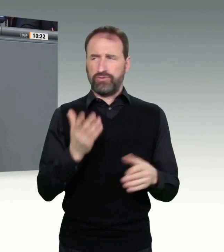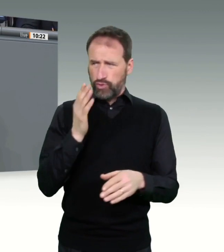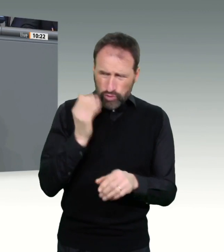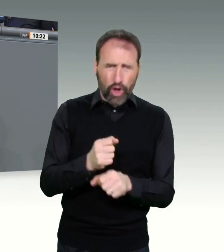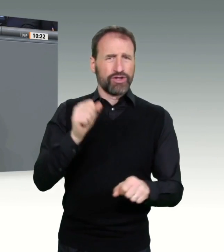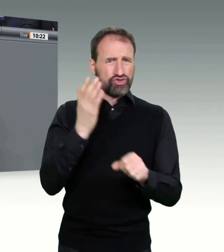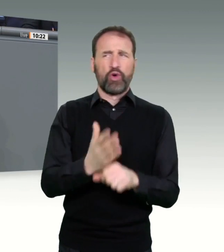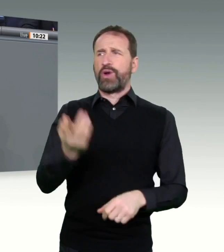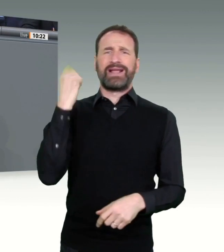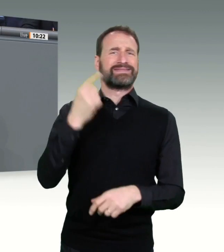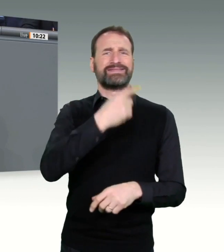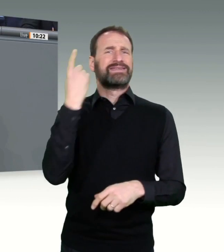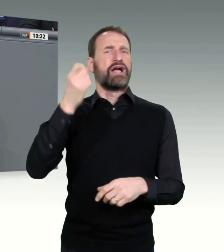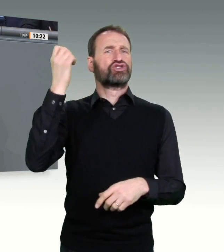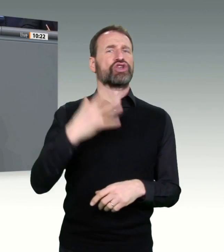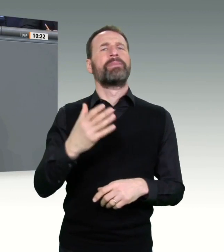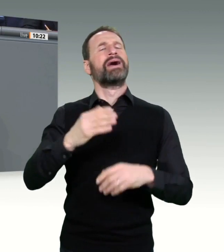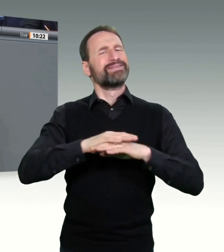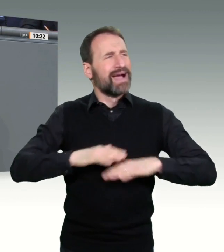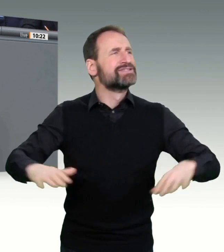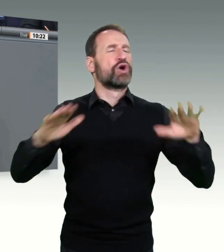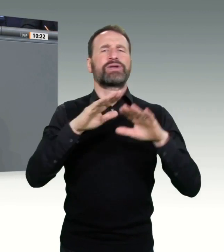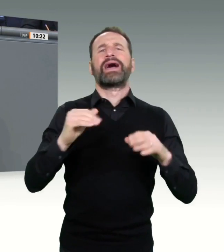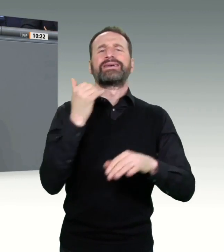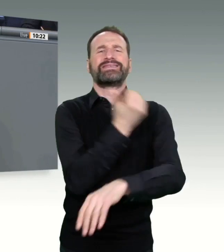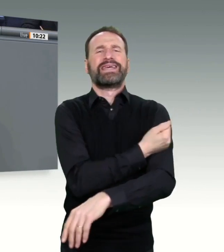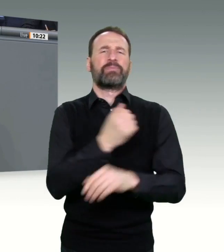einmal muss die FDP-Bundestagsfraktion hier in Vorleistung gehen. Vielen Dank.